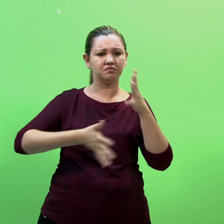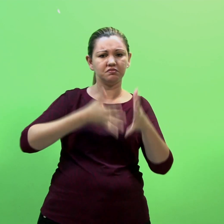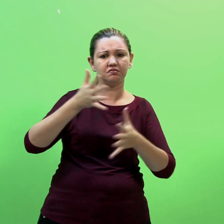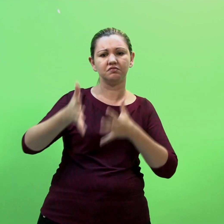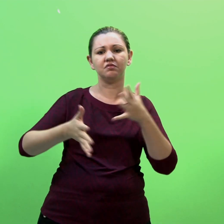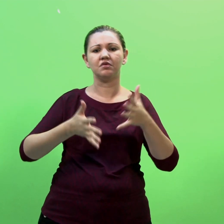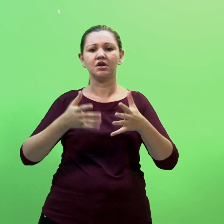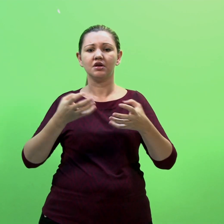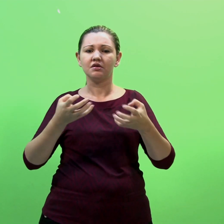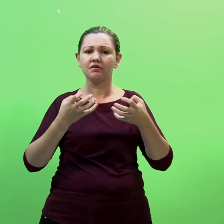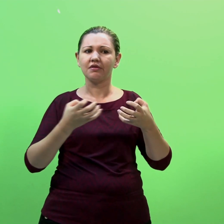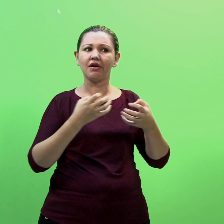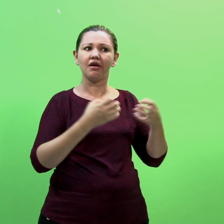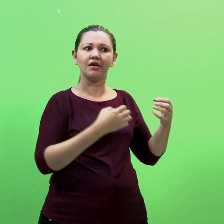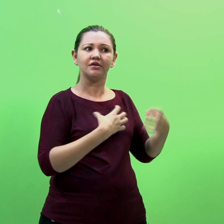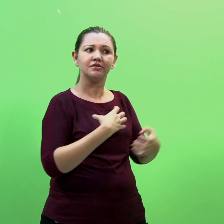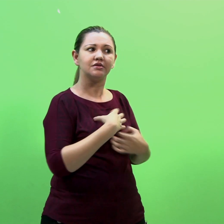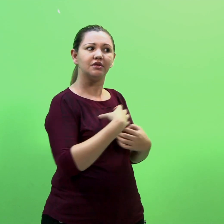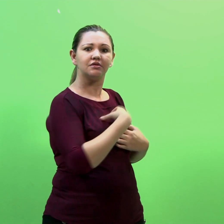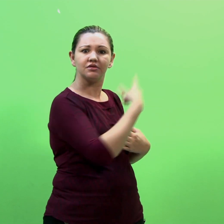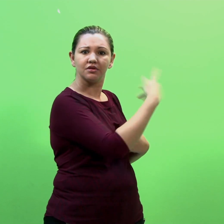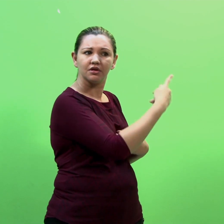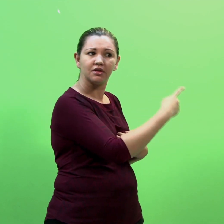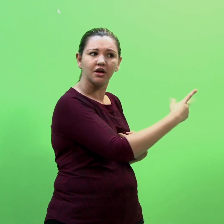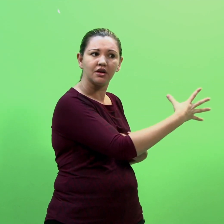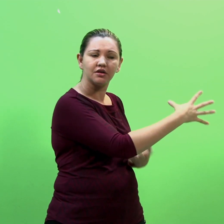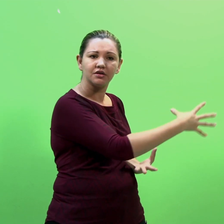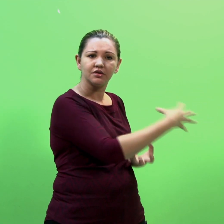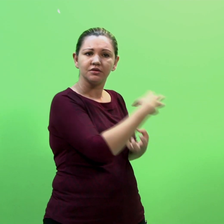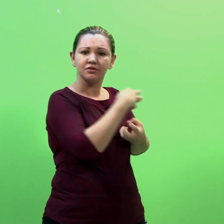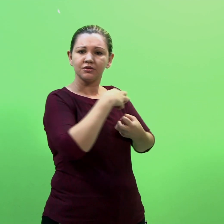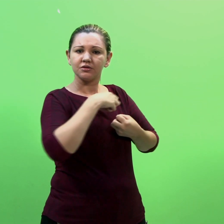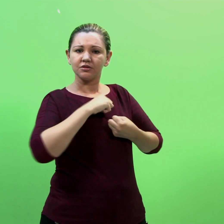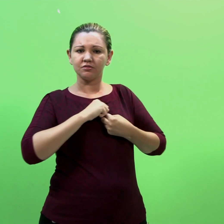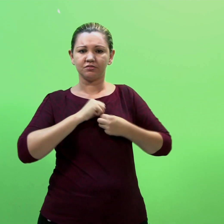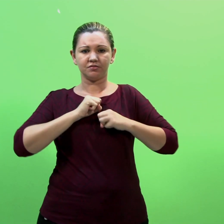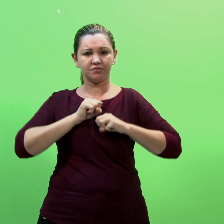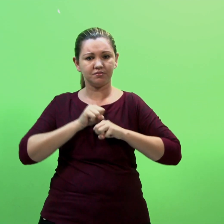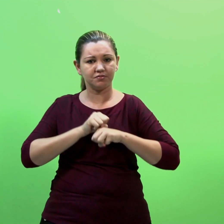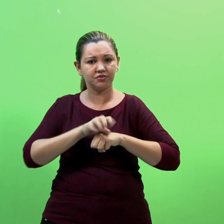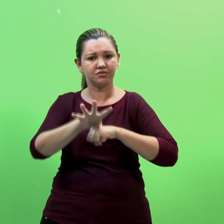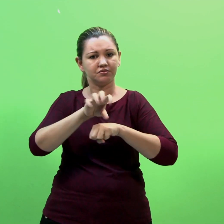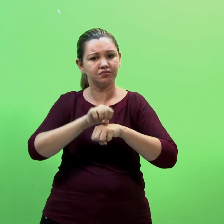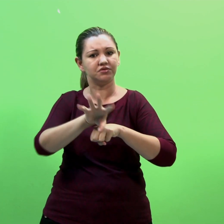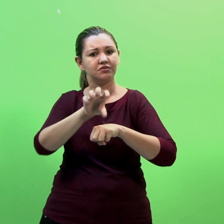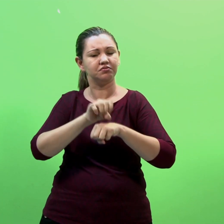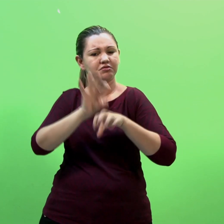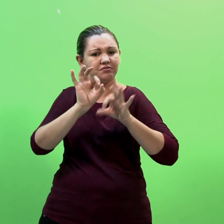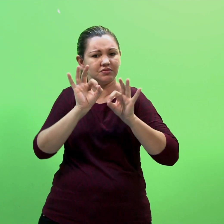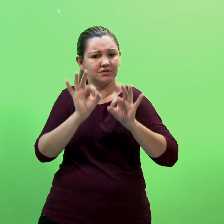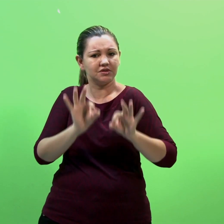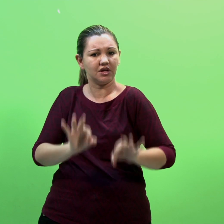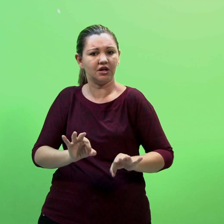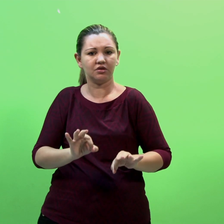intenção e o espírito do palestrante Ele deve lembrar dos limites de sua função e não ir além de sua